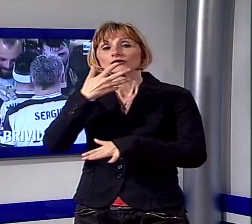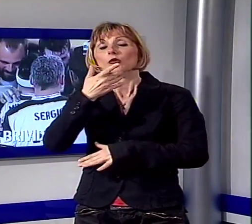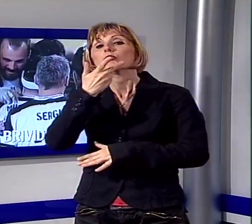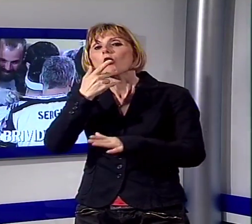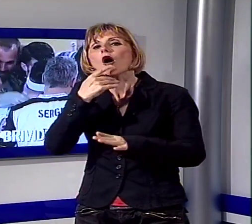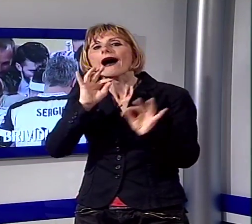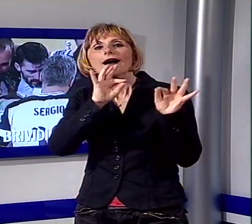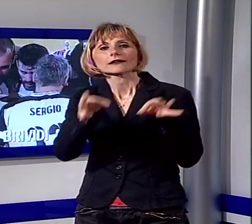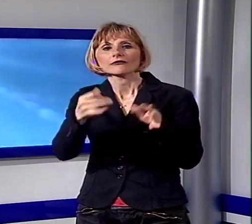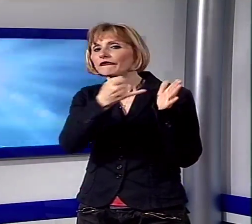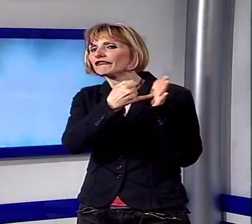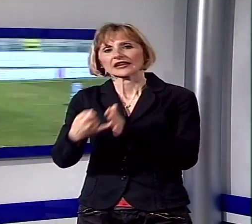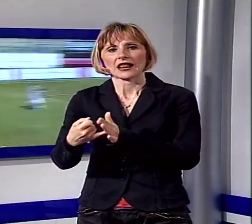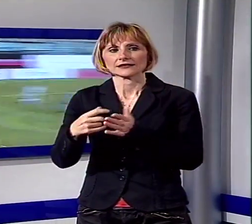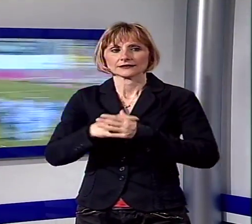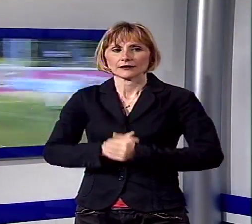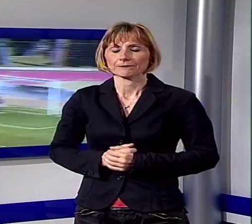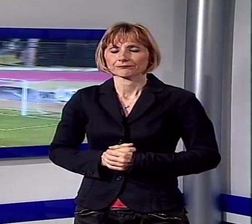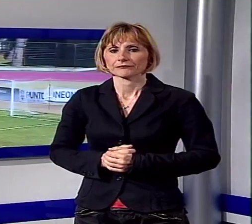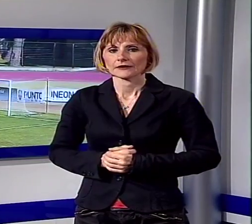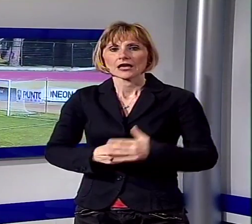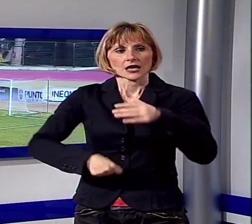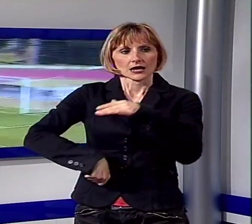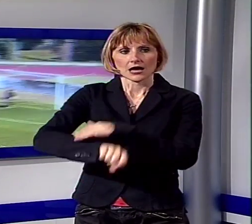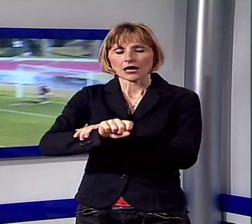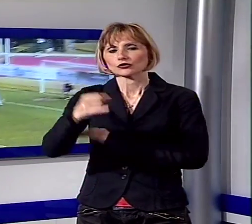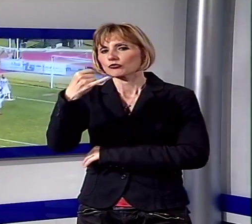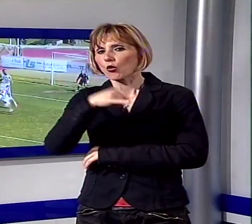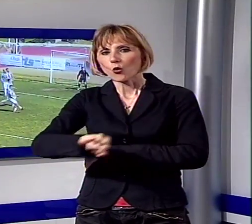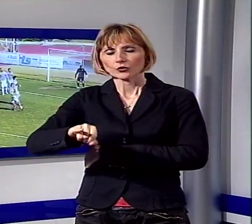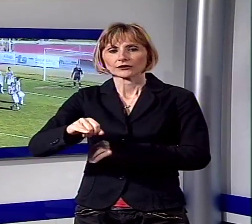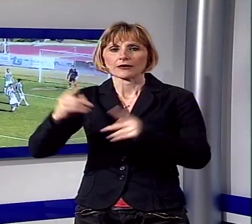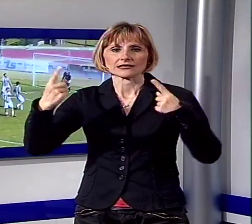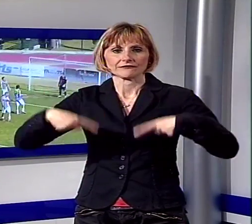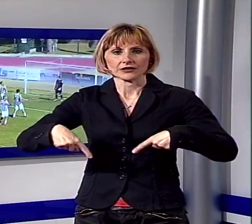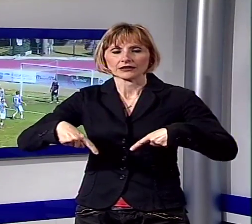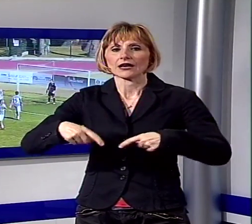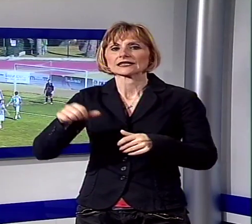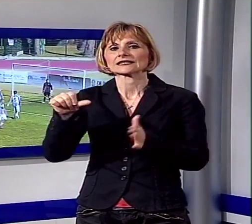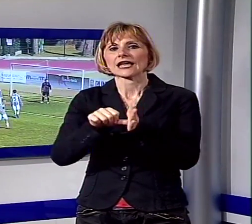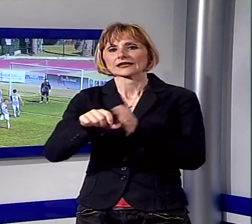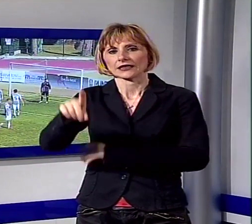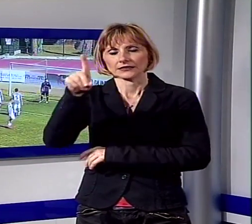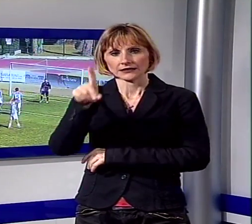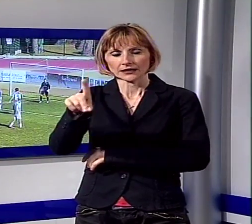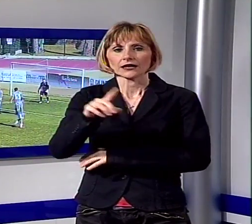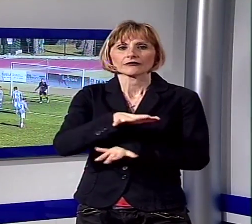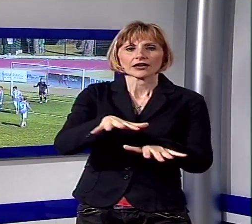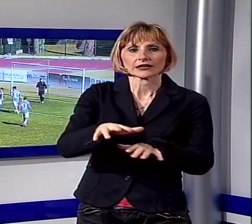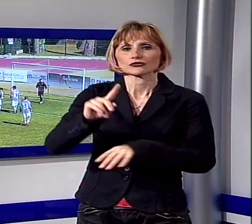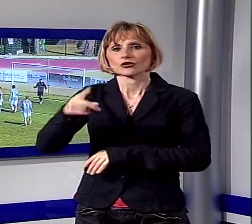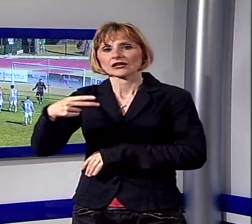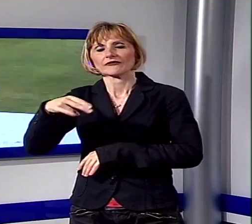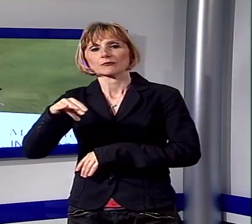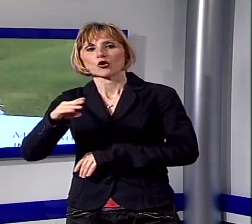finalissima. Ultimo atto in serie D, domenica l'epilogo della regular season, Viareggio e Ghiviborgo pensano già